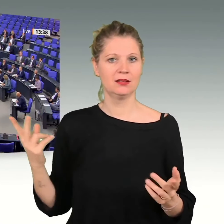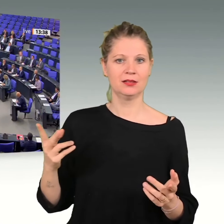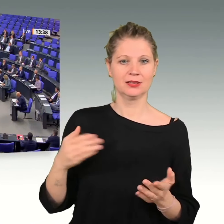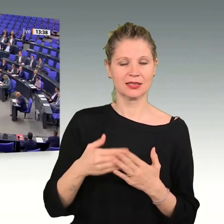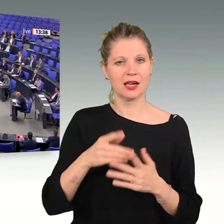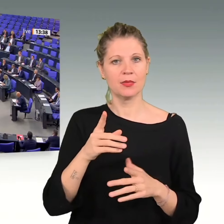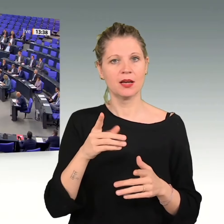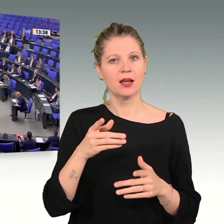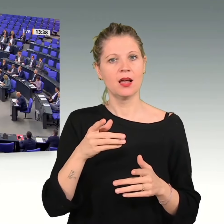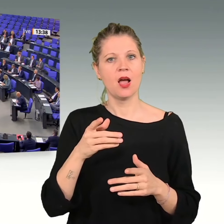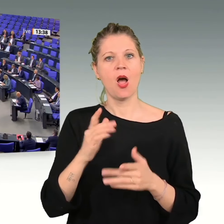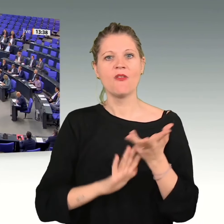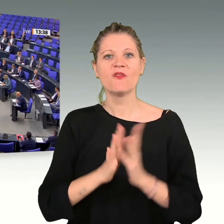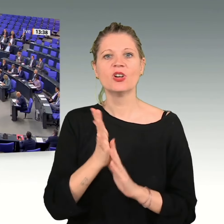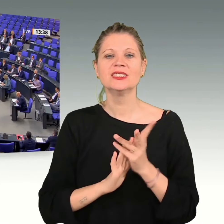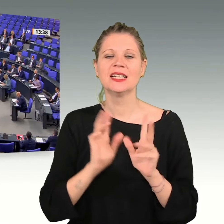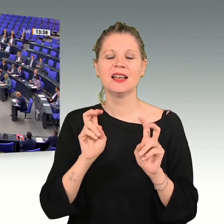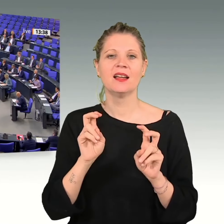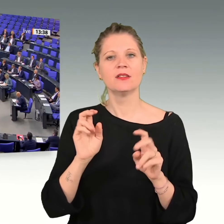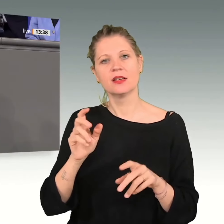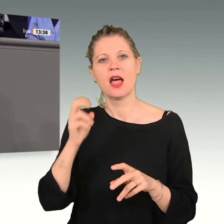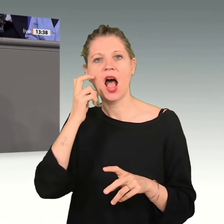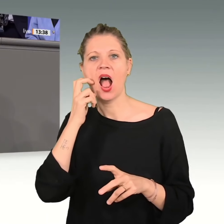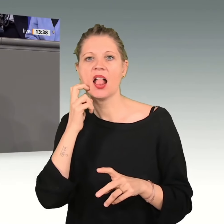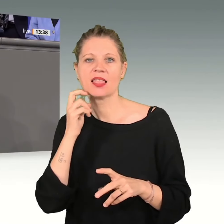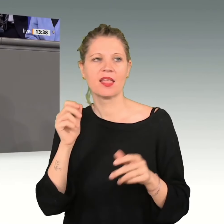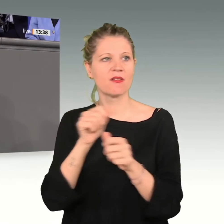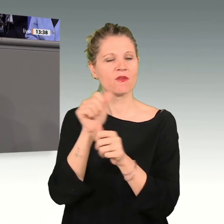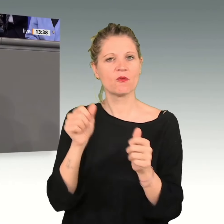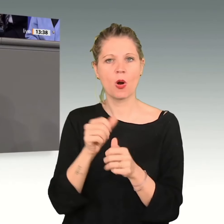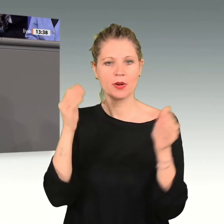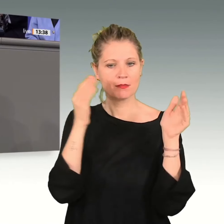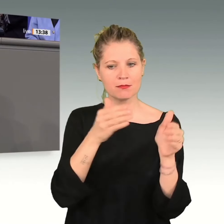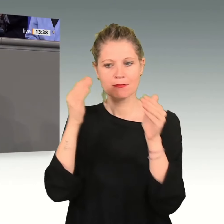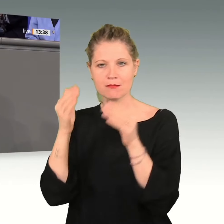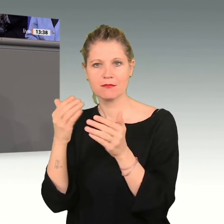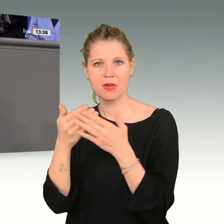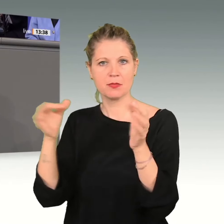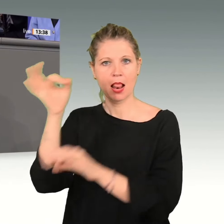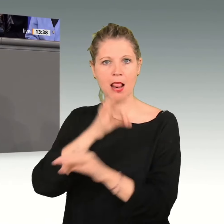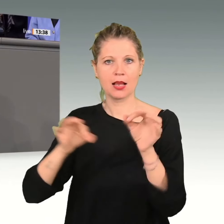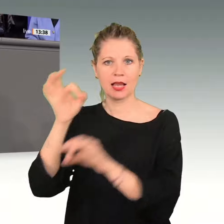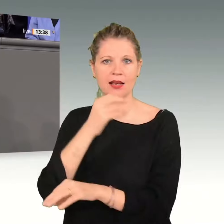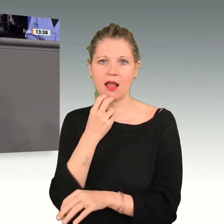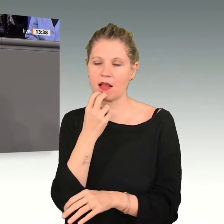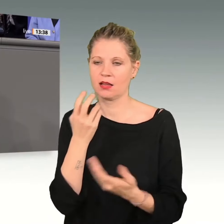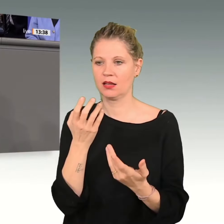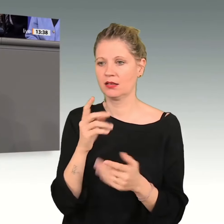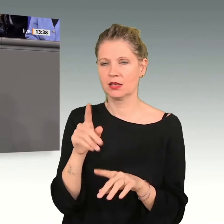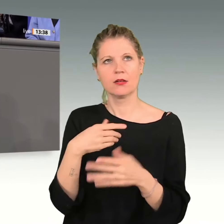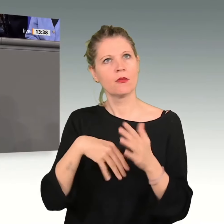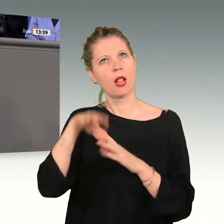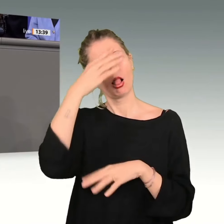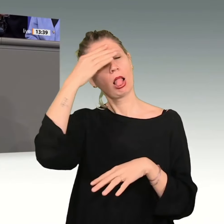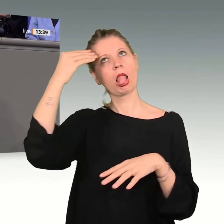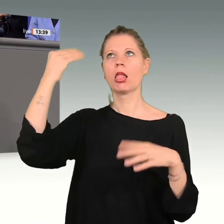fossile und alte Formen der Kernenergie und sind so geschichtsvergessen, dabei völlig außen vor zu lassen,